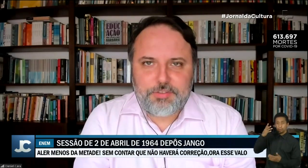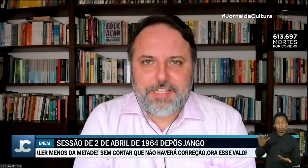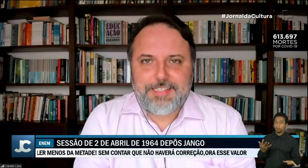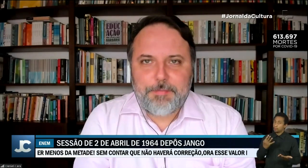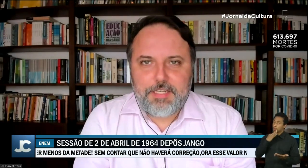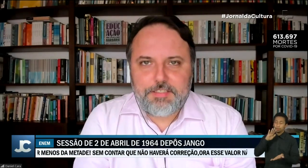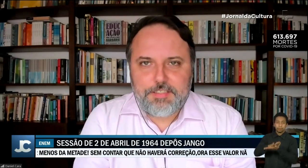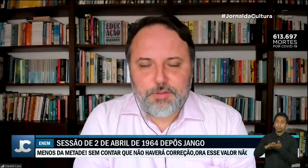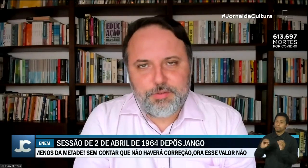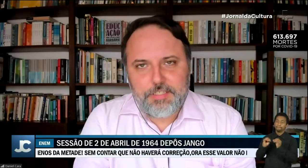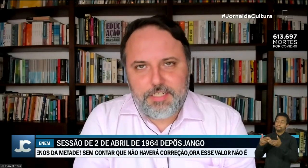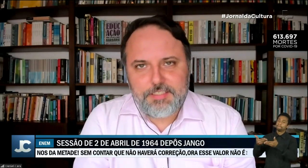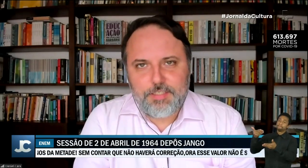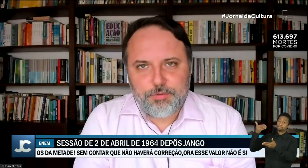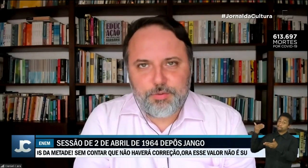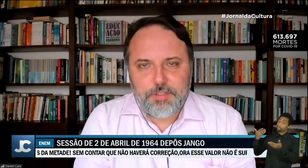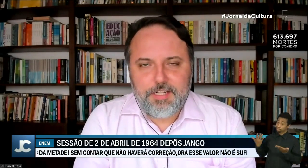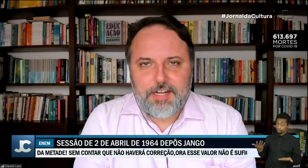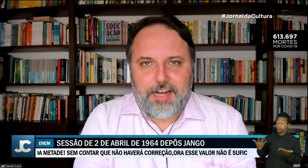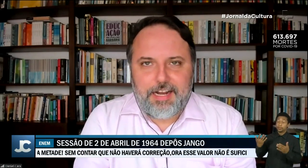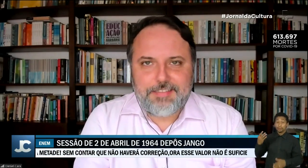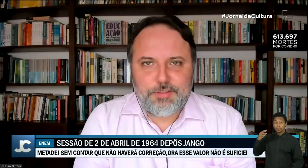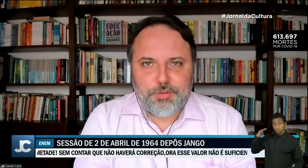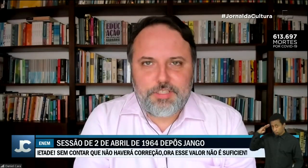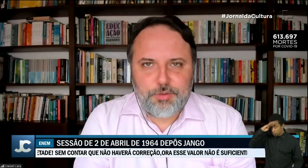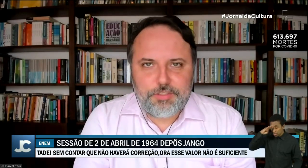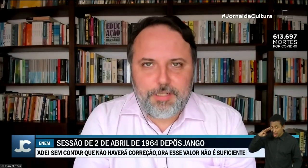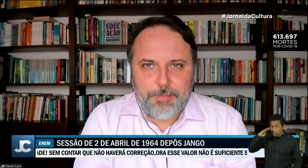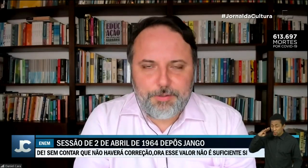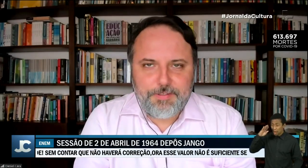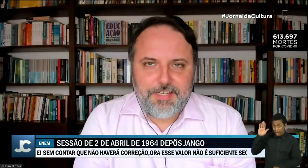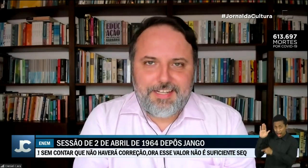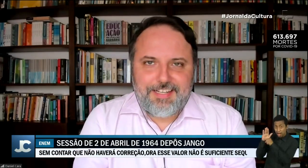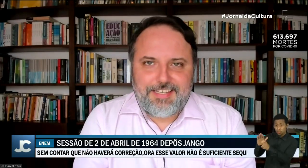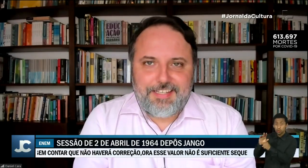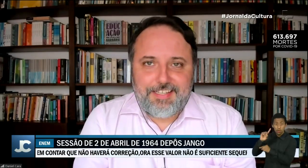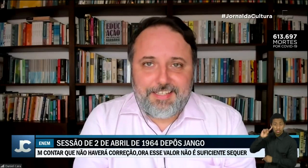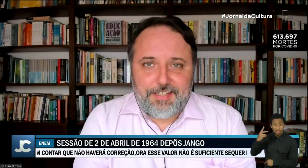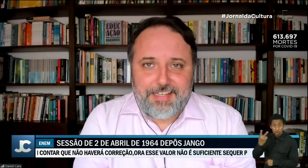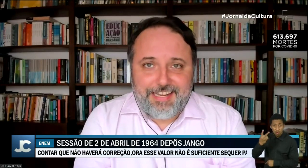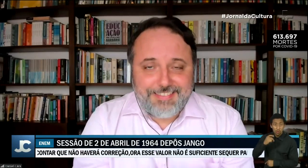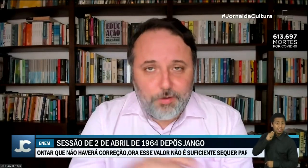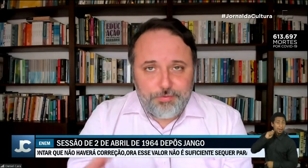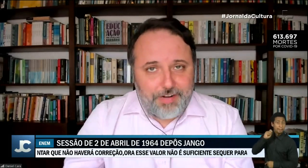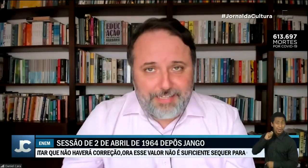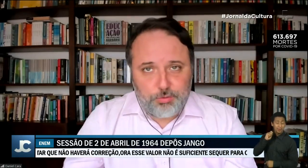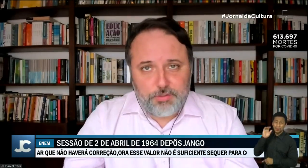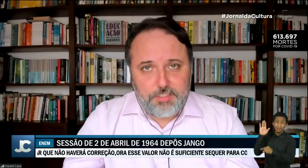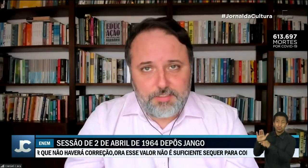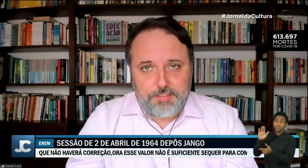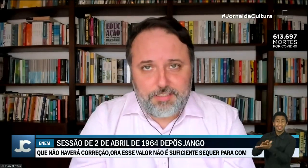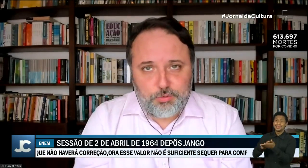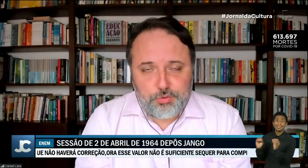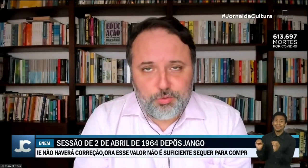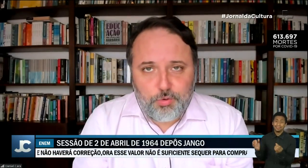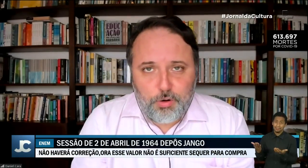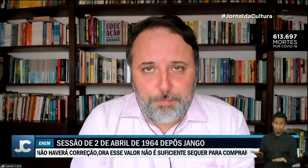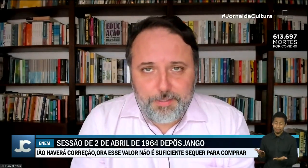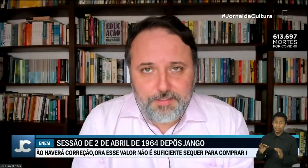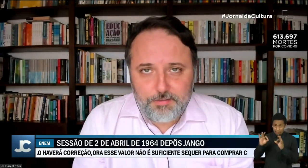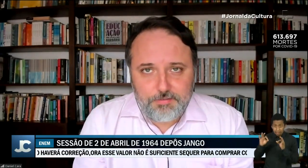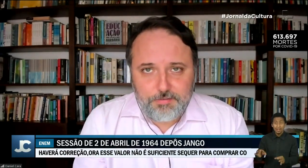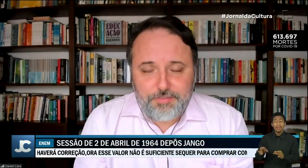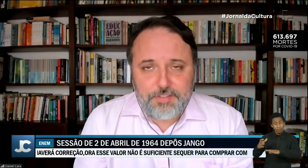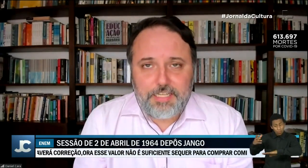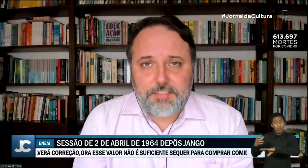histórico. Certamente não foi ele que salvou a ata do dia 2 de abril. E é tão fato que se tratou de um